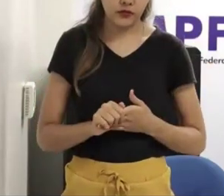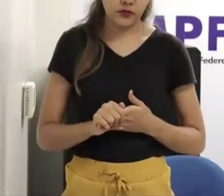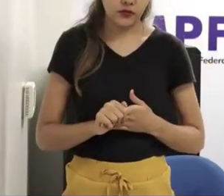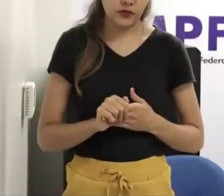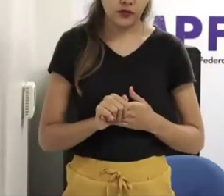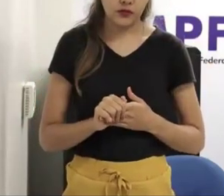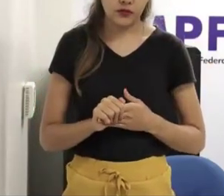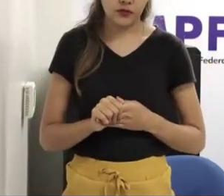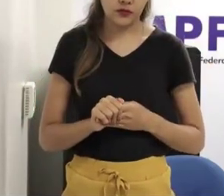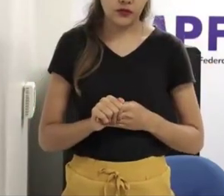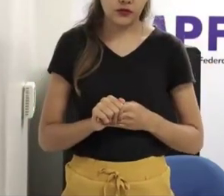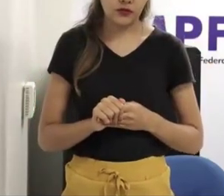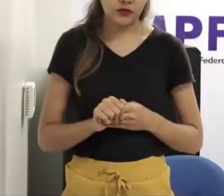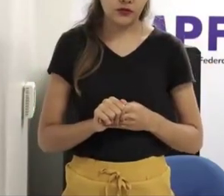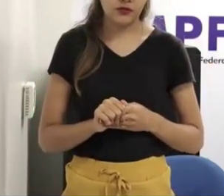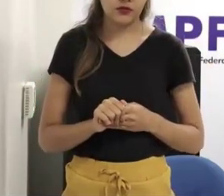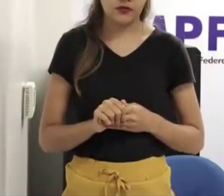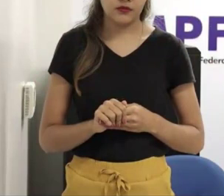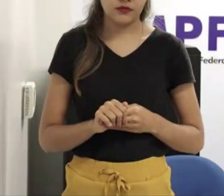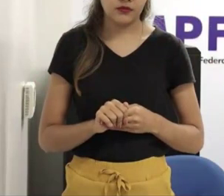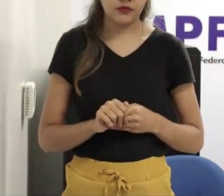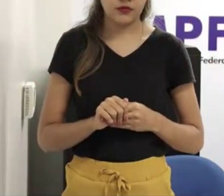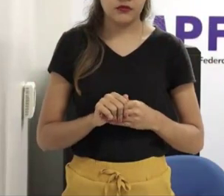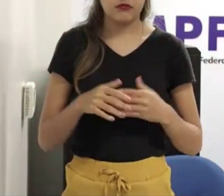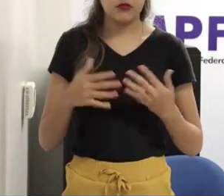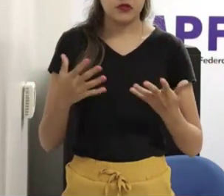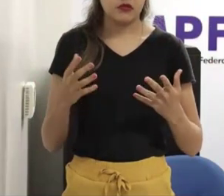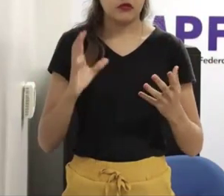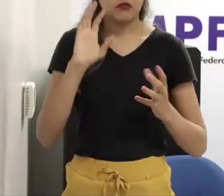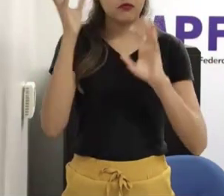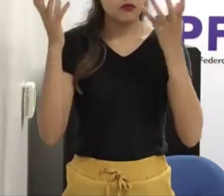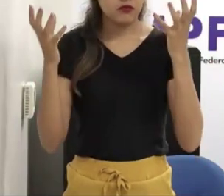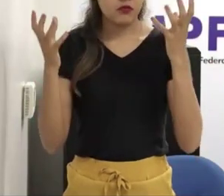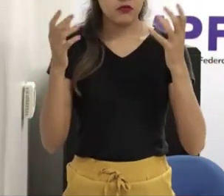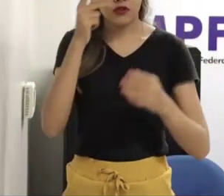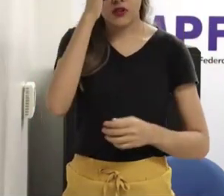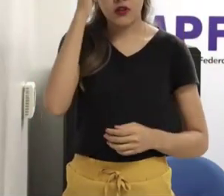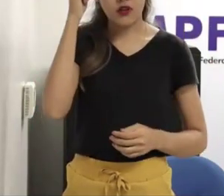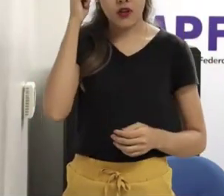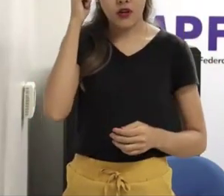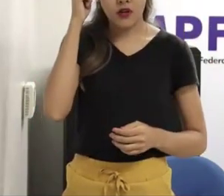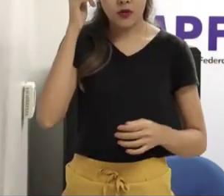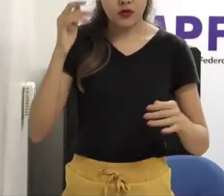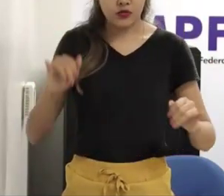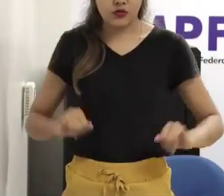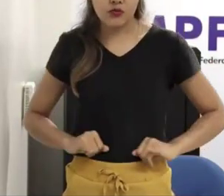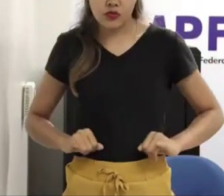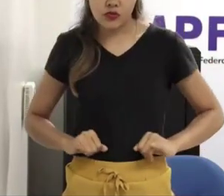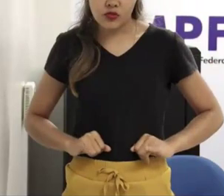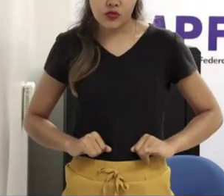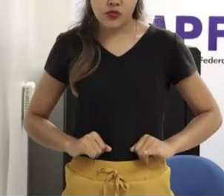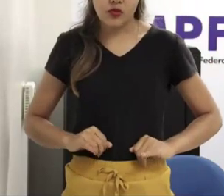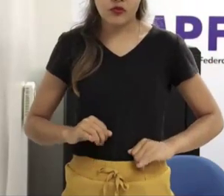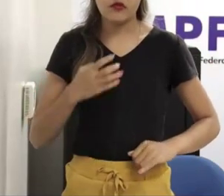sala, depois que ficou sabendo, ela ficou morrendo de medo que todo mundo ia pedir essas fotos de quem tinha,